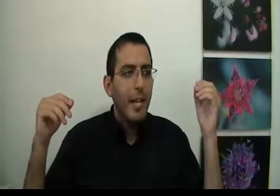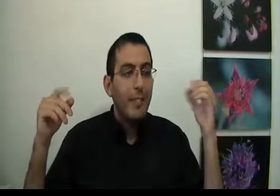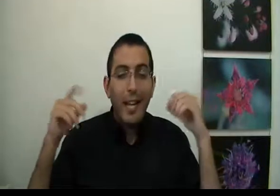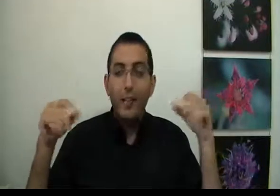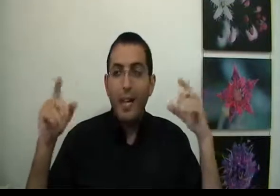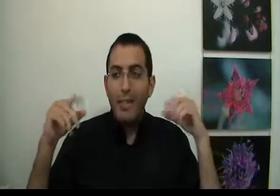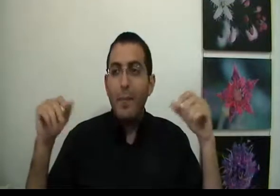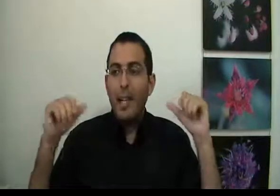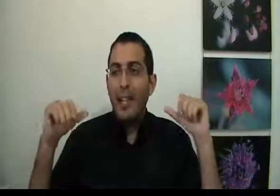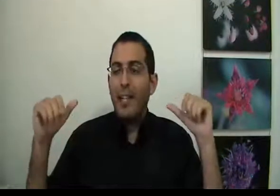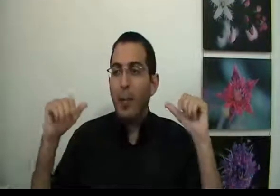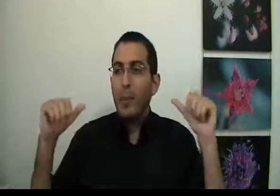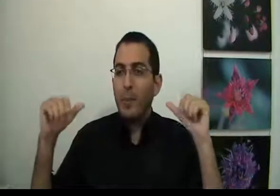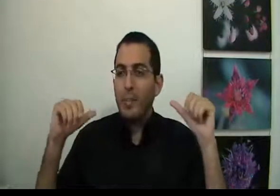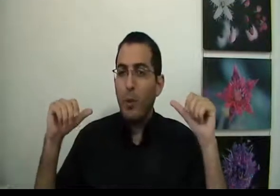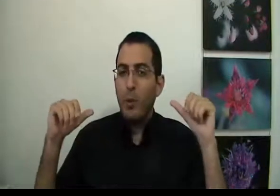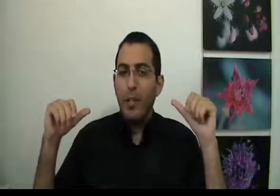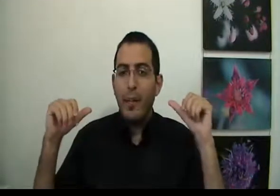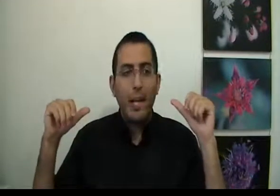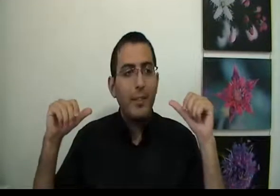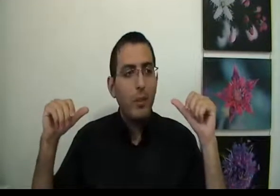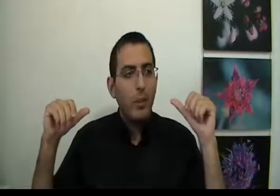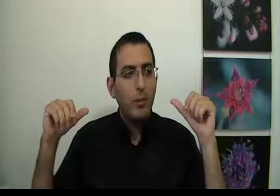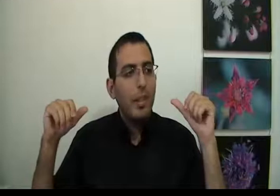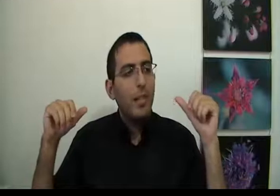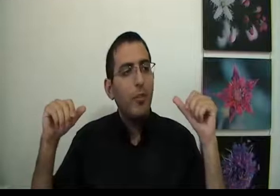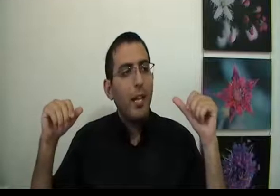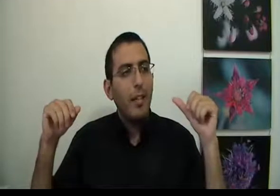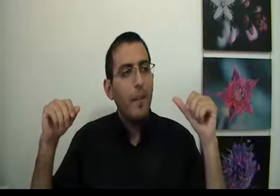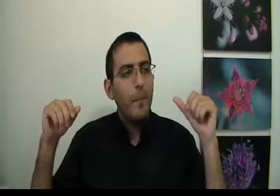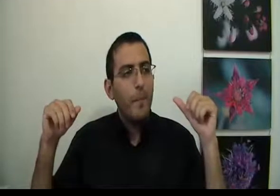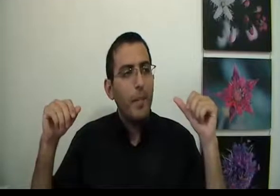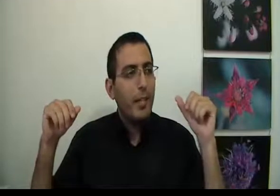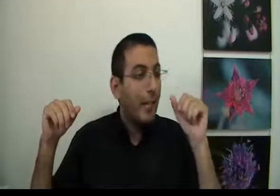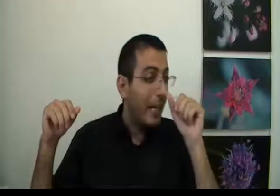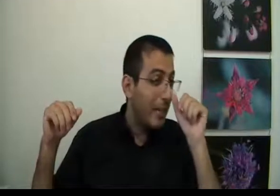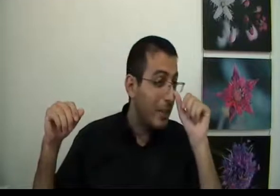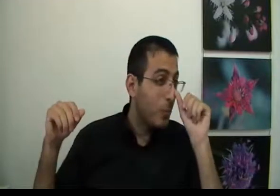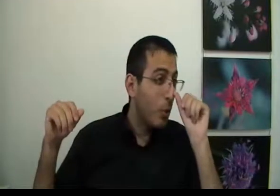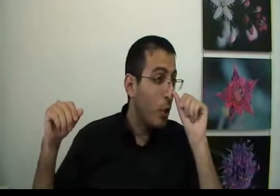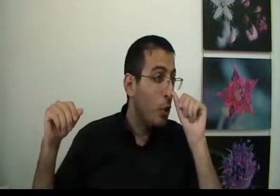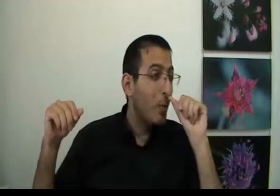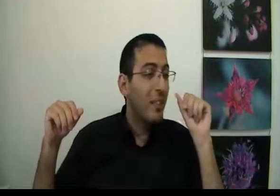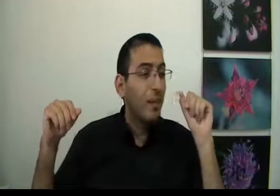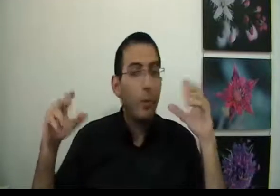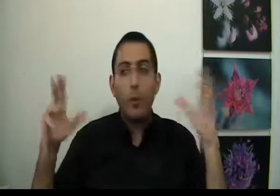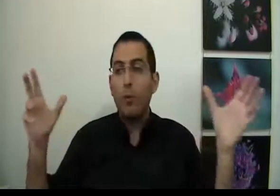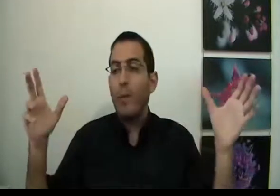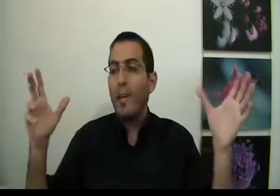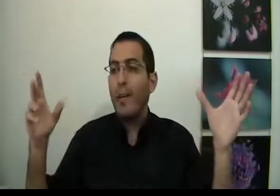והדרך של האדם להגיע לכנות עם עצמו לגבי הרצונות זה על ידי שהאדם ירגיל את עצמו להיות אמיתי עם עצום בכל תחומי החיים